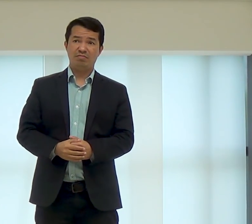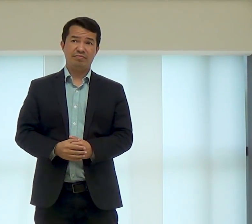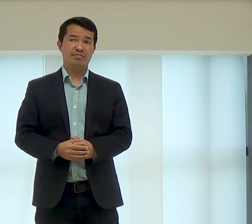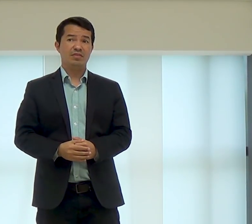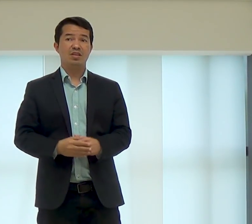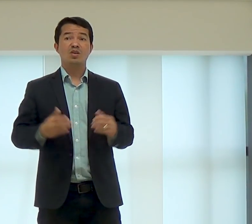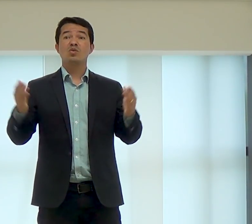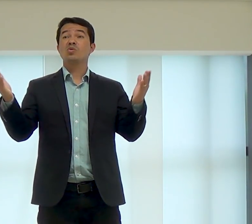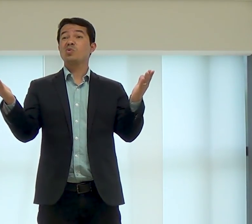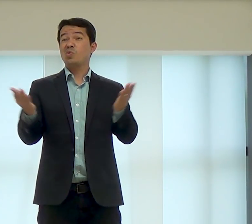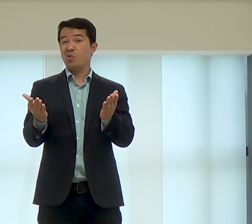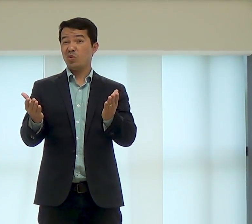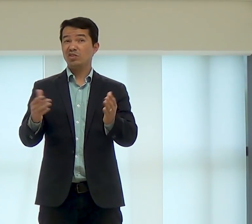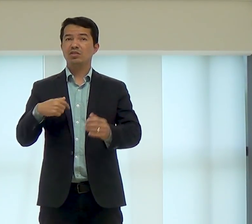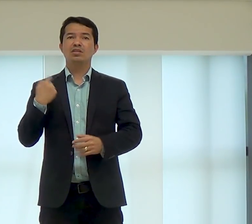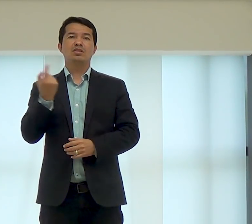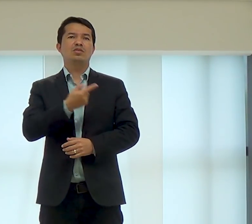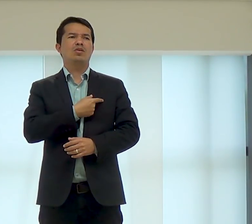como está a sua vida hoje?